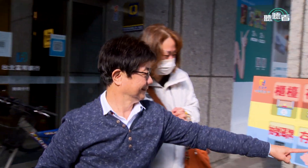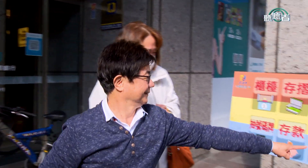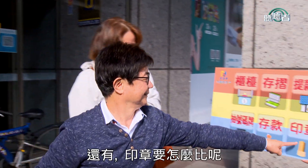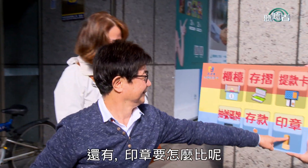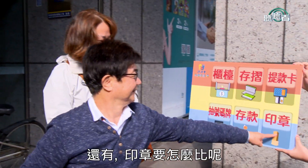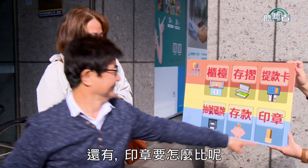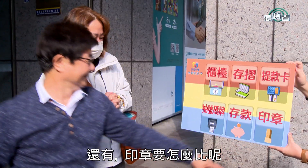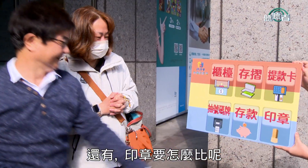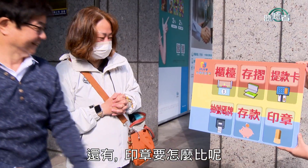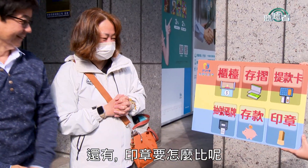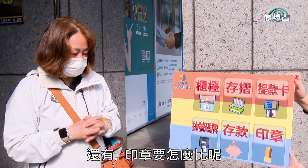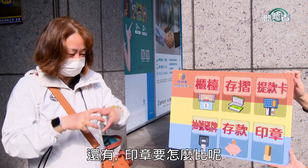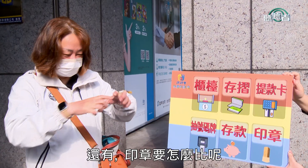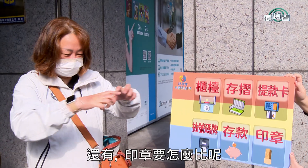还有印章要怎么比呢